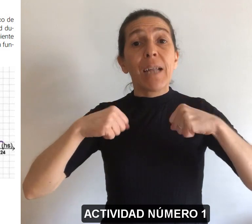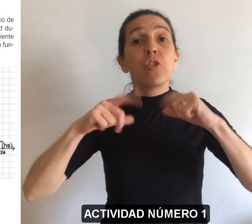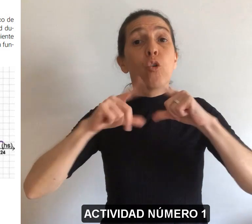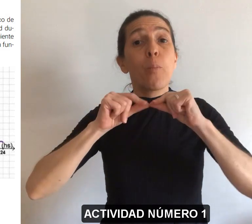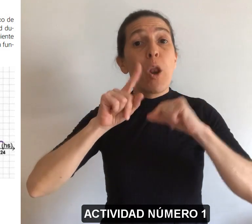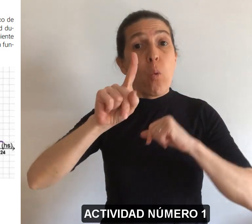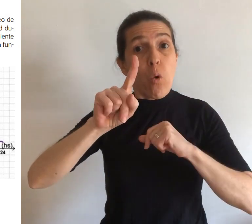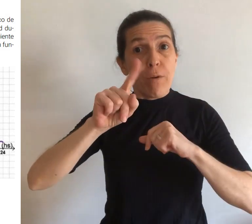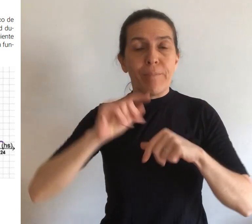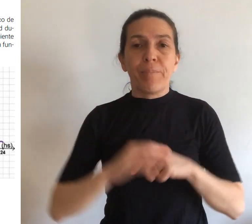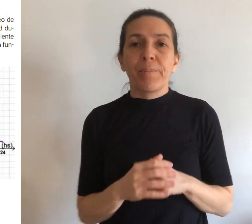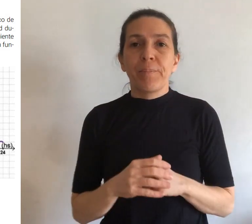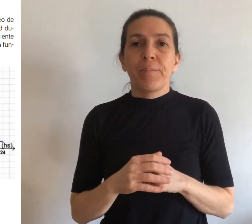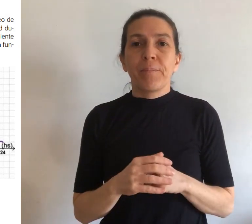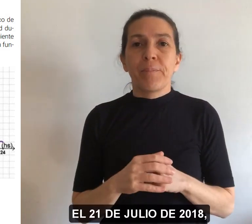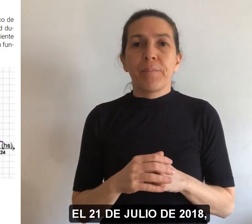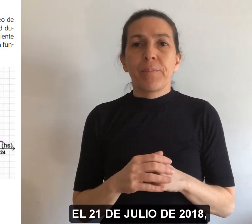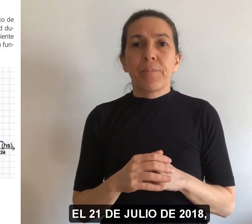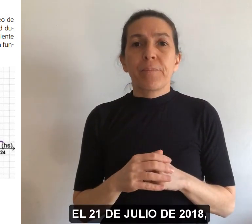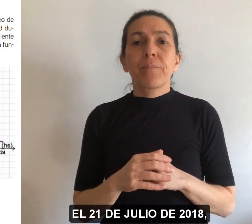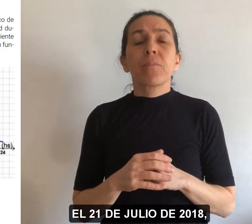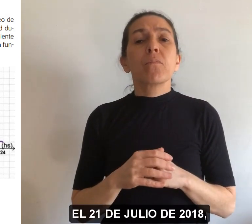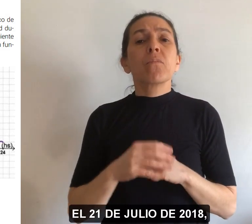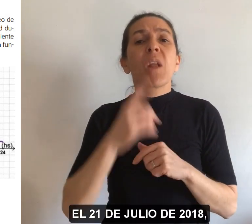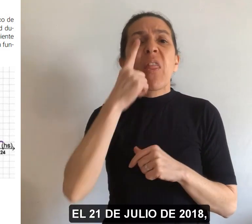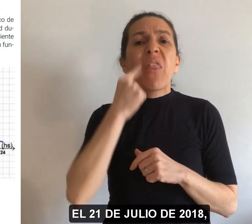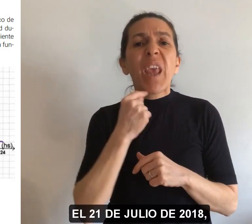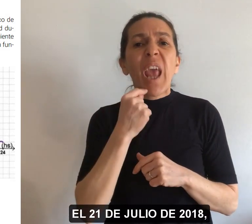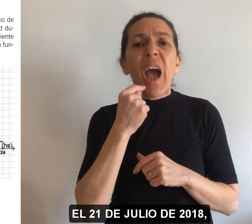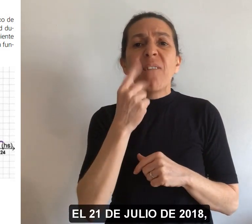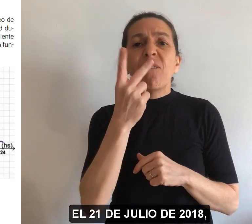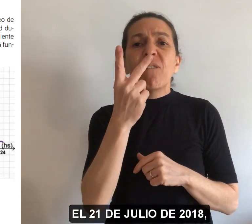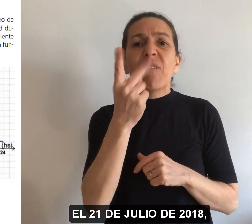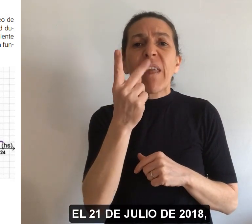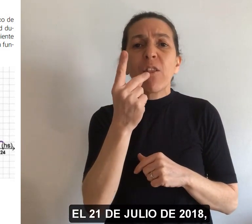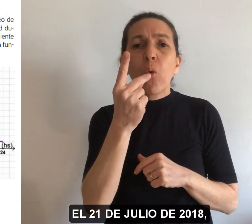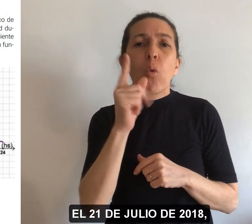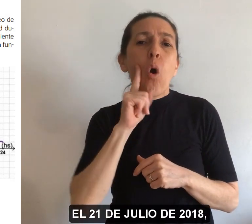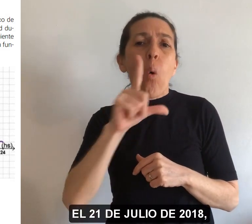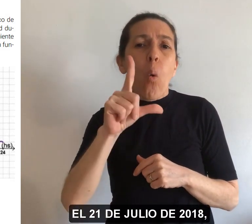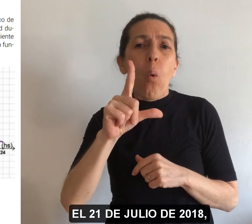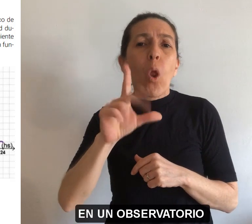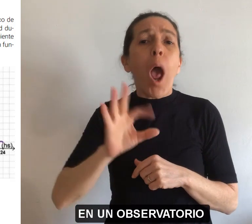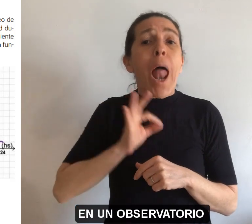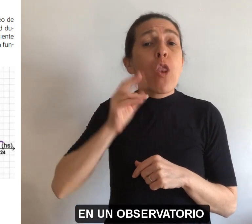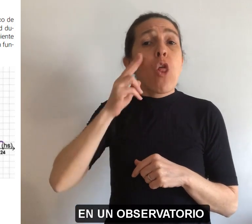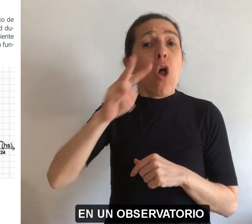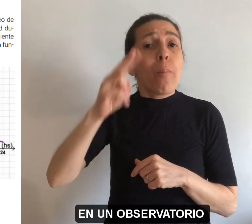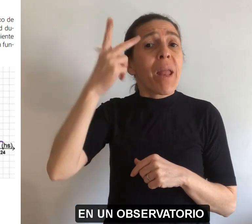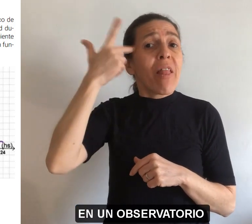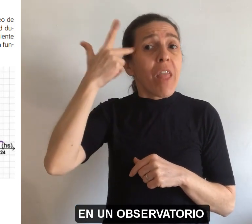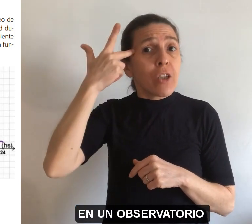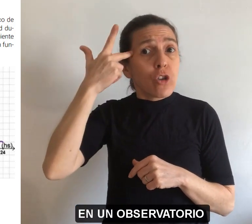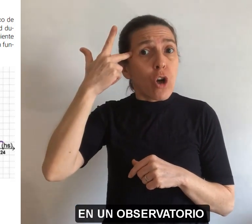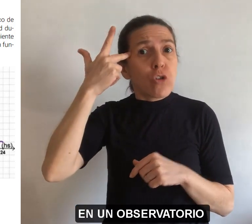número 1. El 21 de julio de 2018, en un observatorio